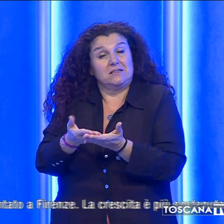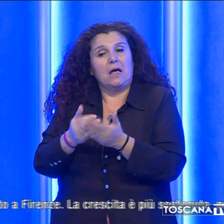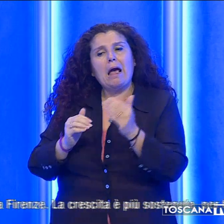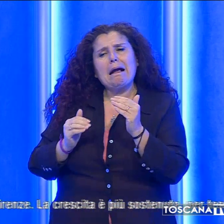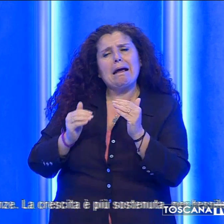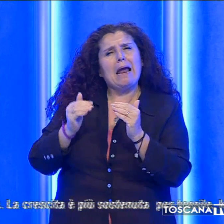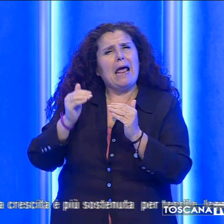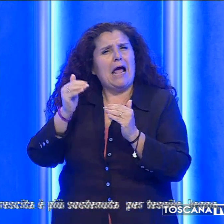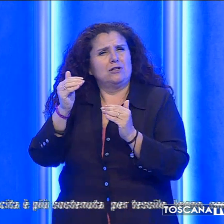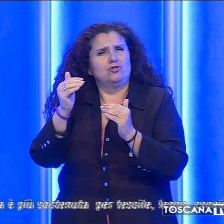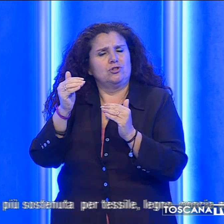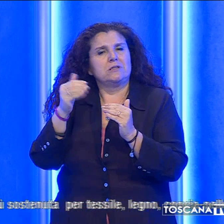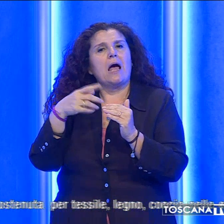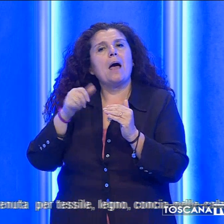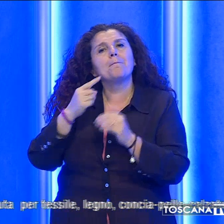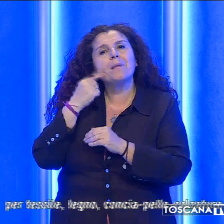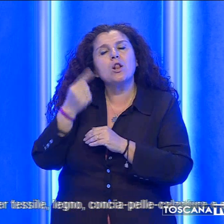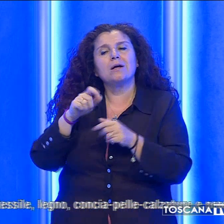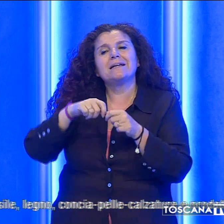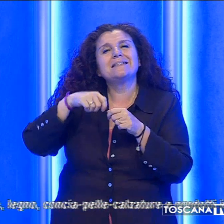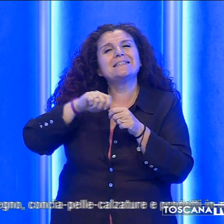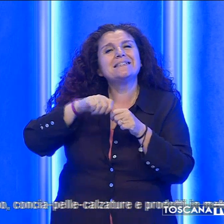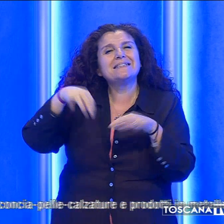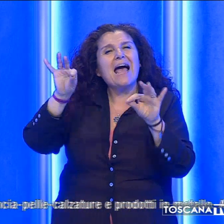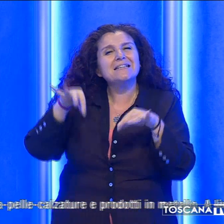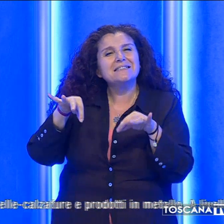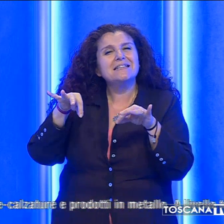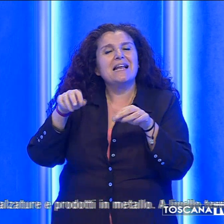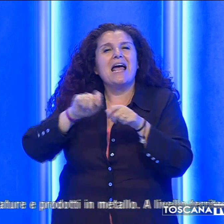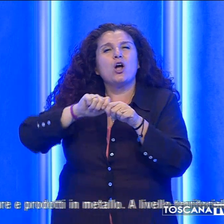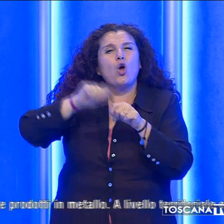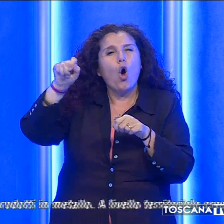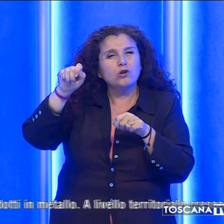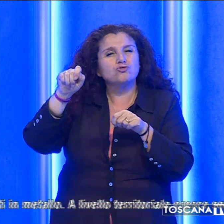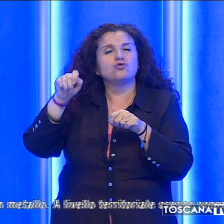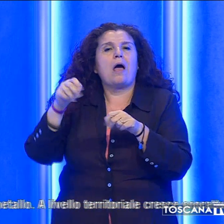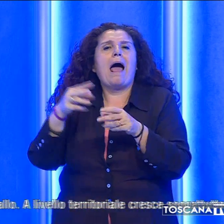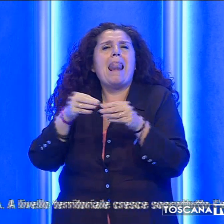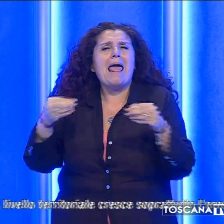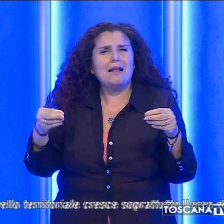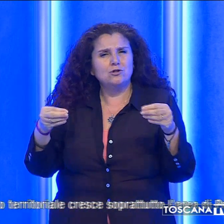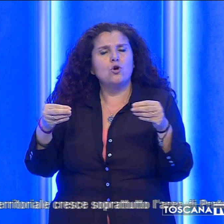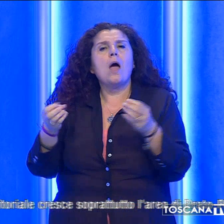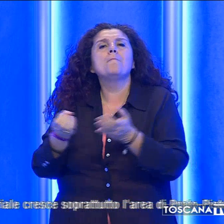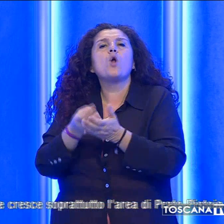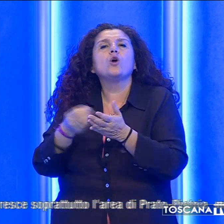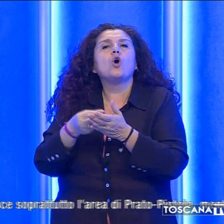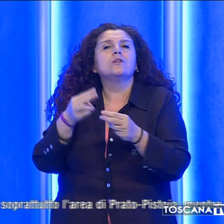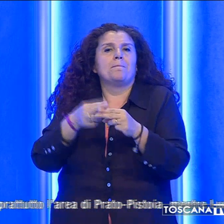è più sostenuta per tessile, legno, concia, pelle, calzature e prodotti in metallo.